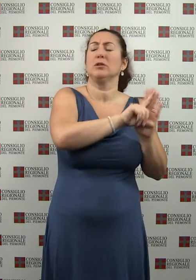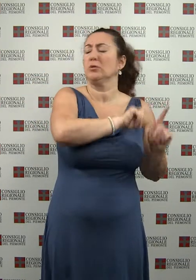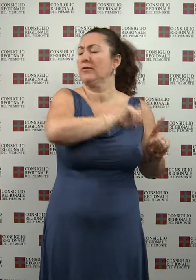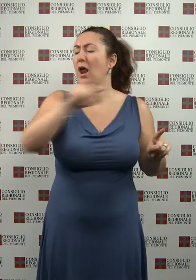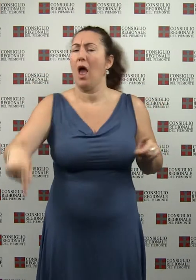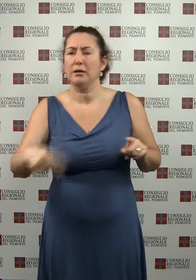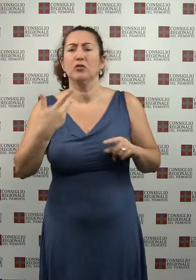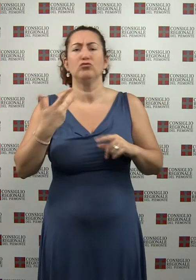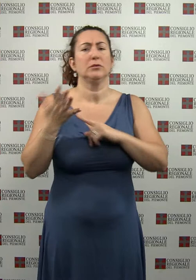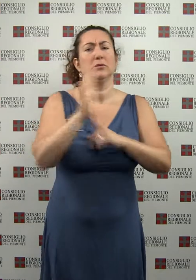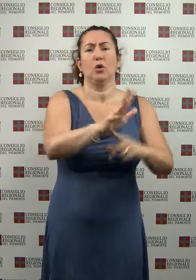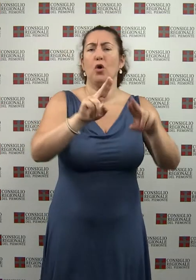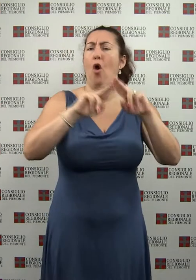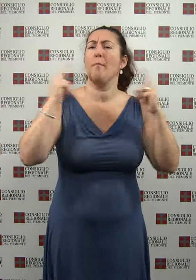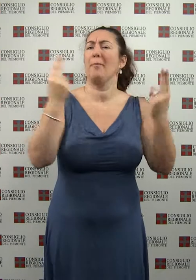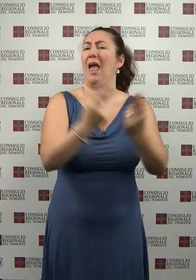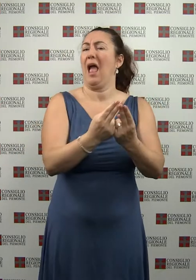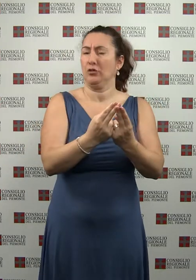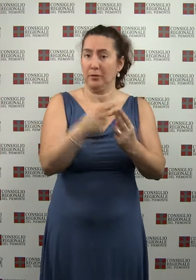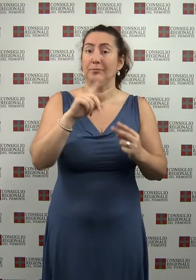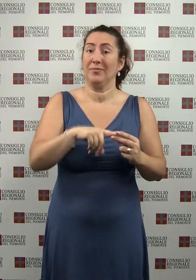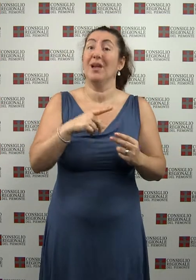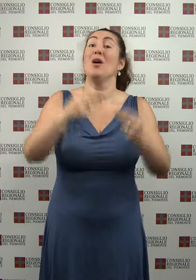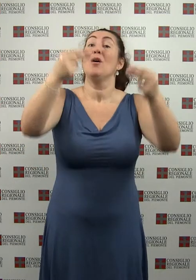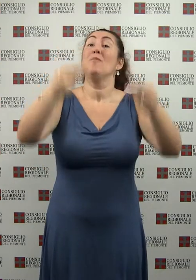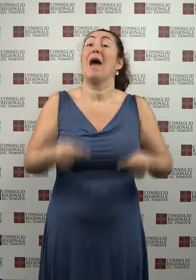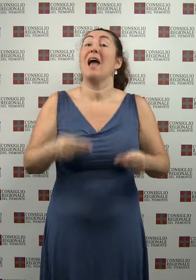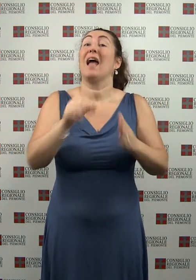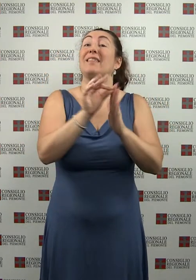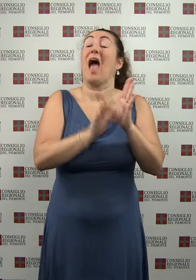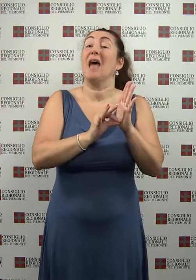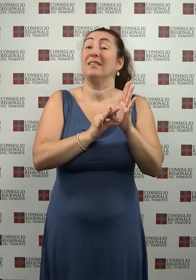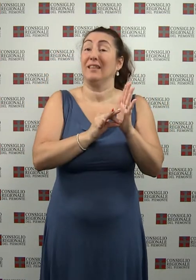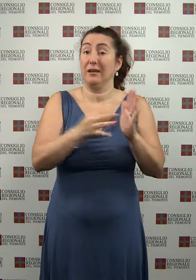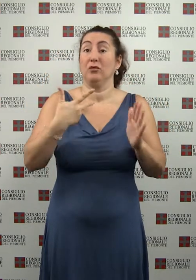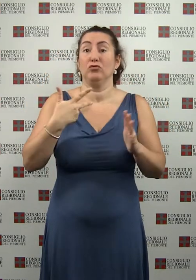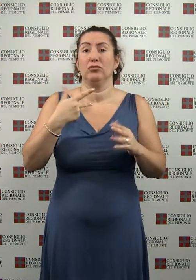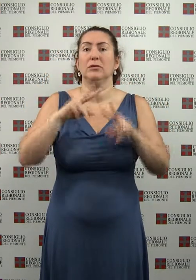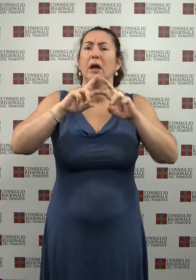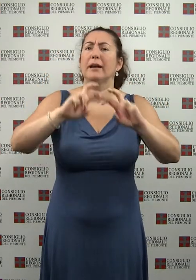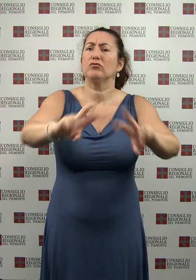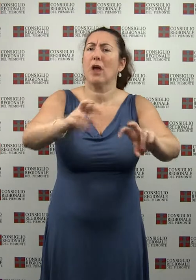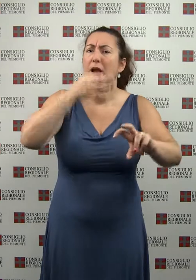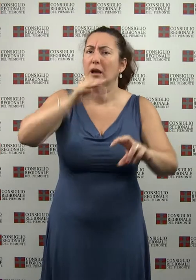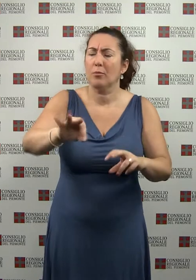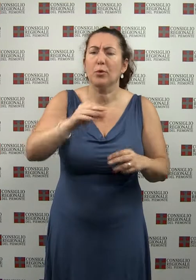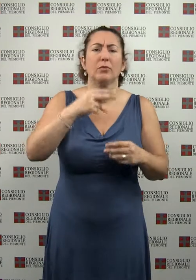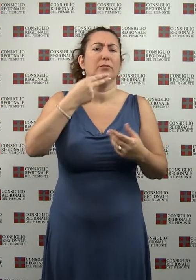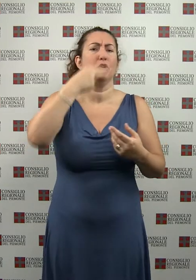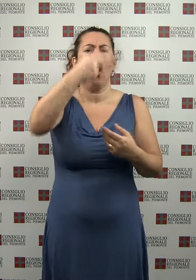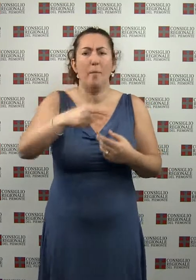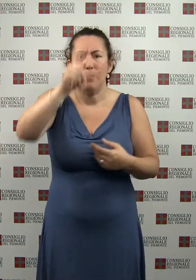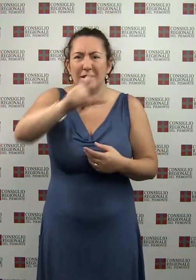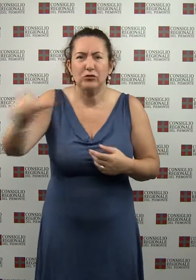Tra i servizi offerti della nuova banca dati, la possibilità di effettuare ricerche testuali con nomi di persona, grandi argomenti, parole